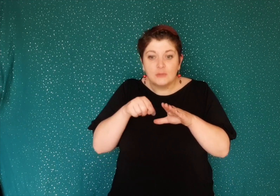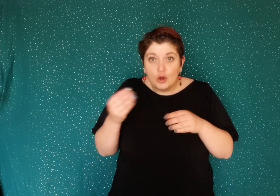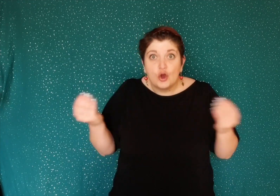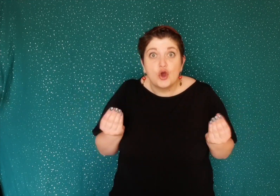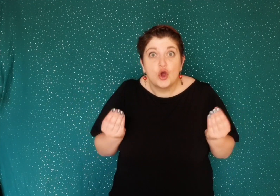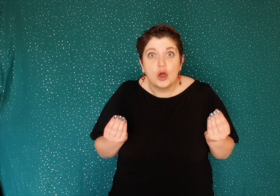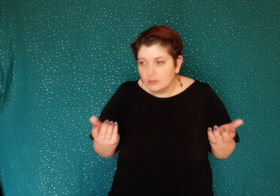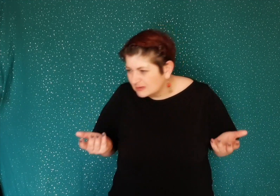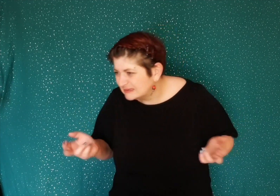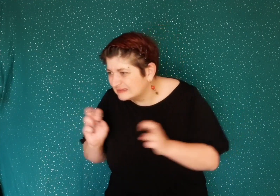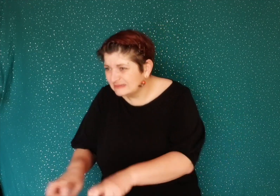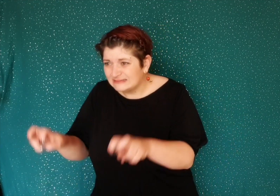l'entrée